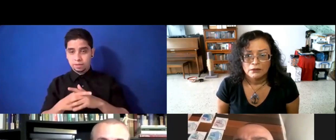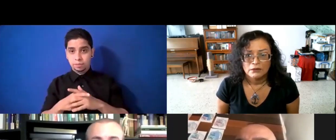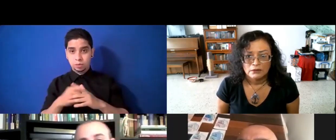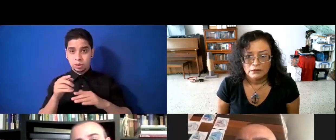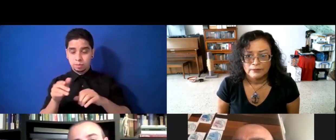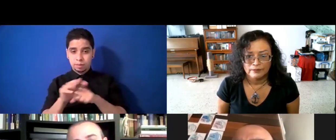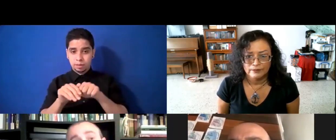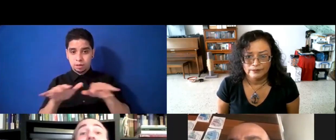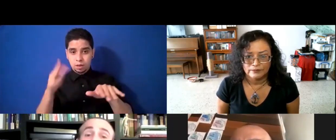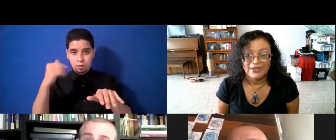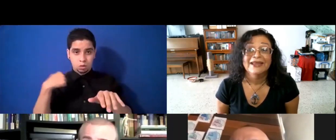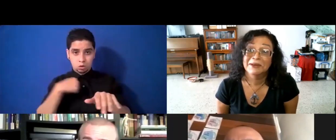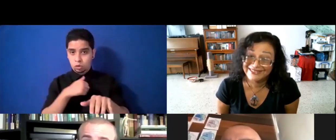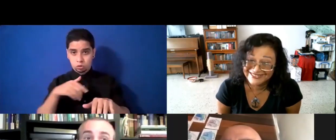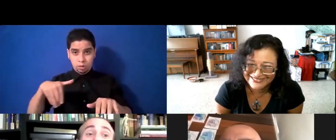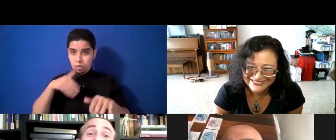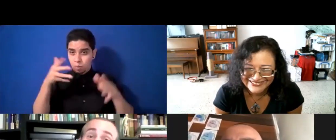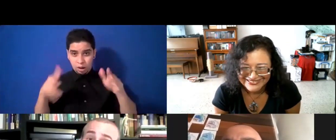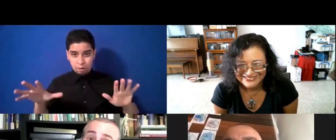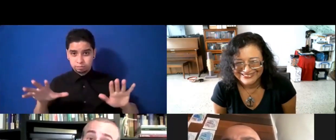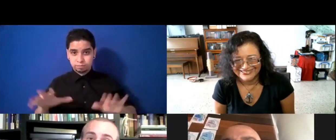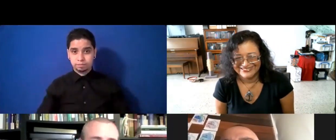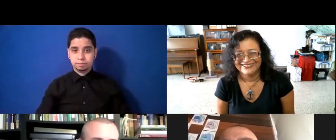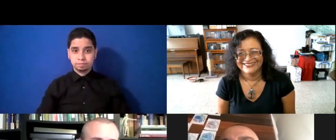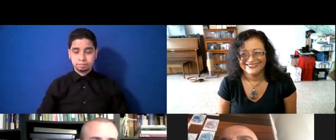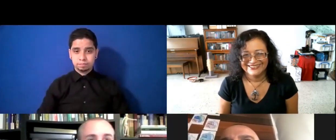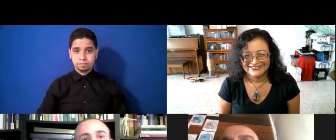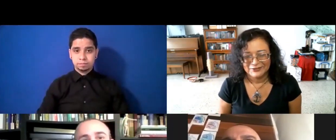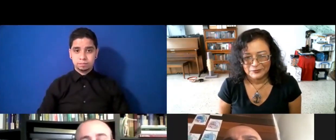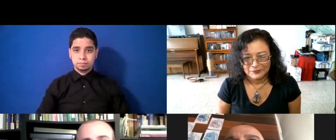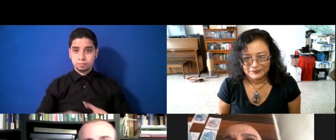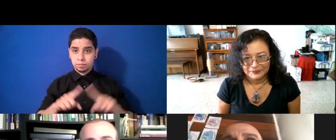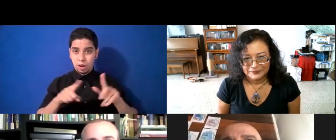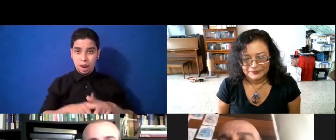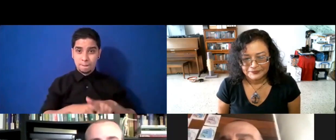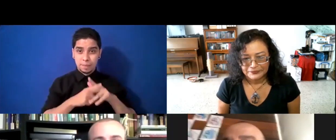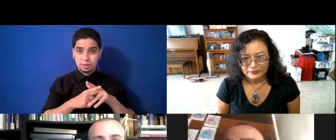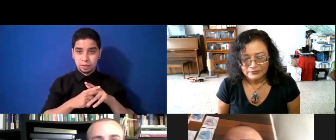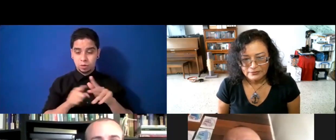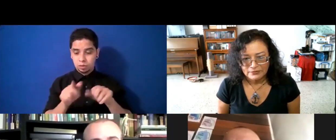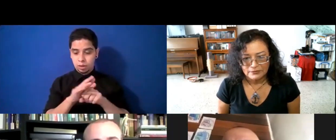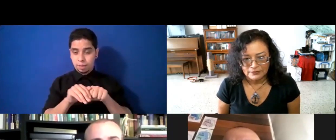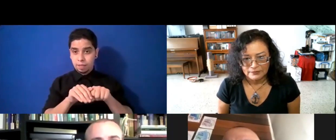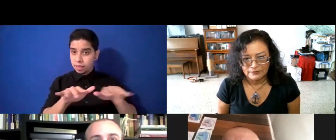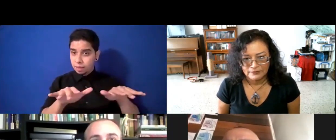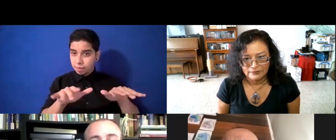hemos salido de la pandemia, pero al inicio de la pandemia pues cerrábamos.